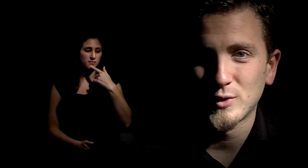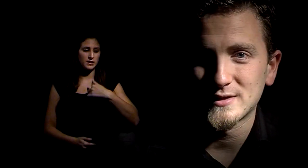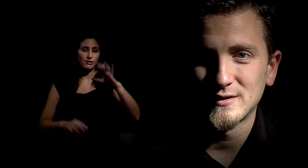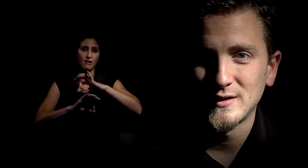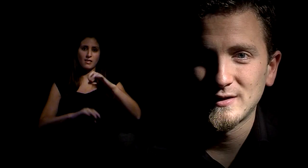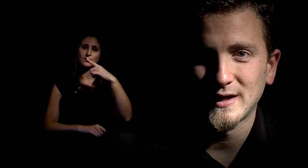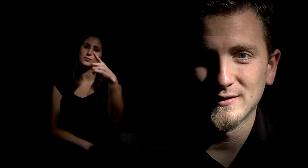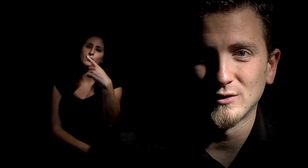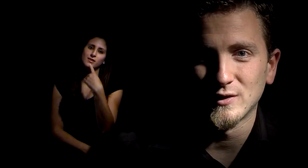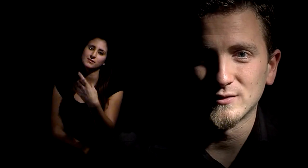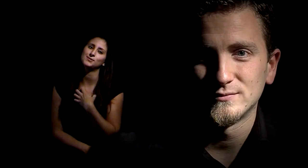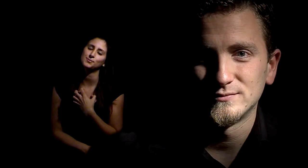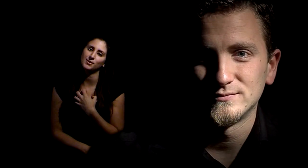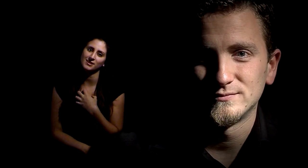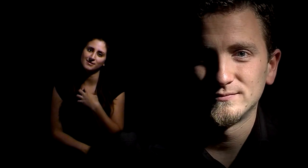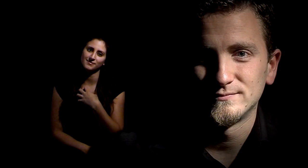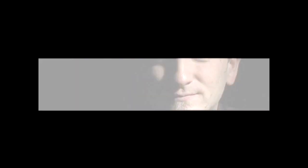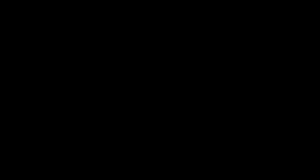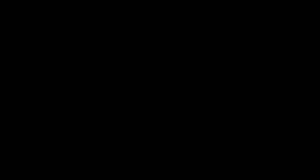Ya no podrás decir que nadie te lo dijo.